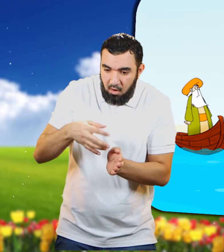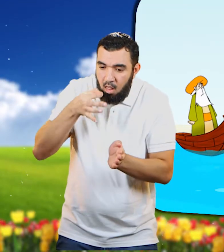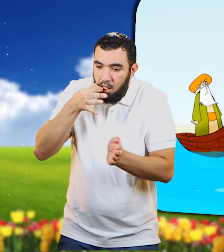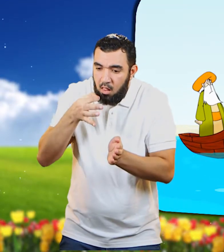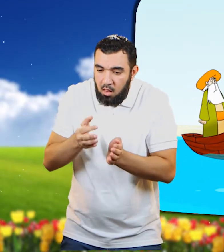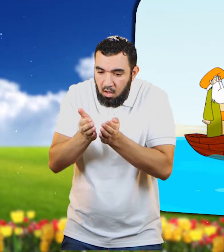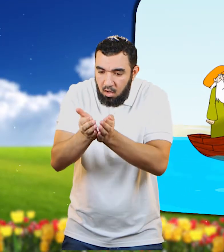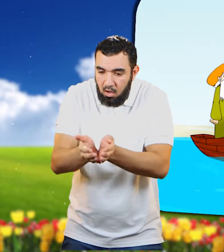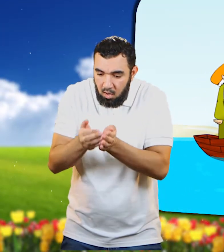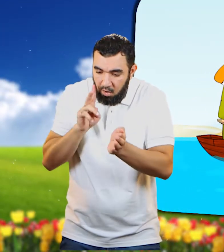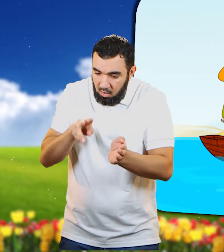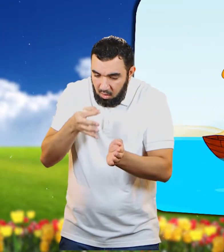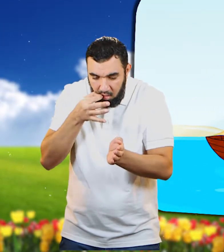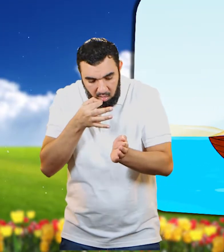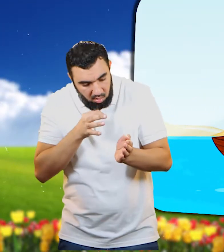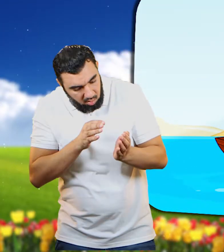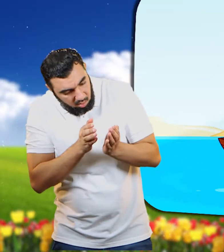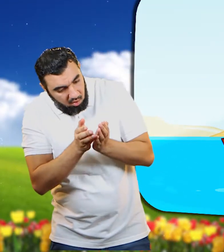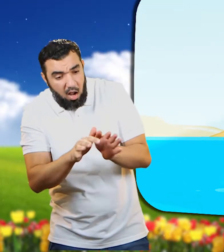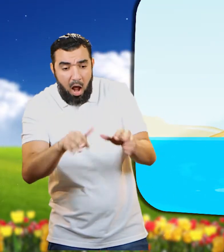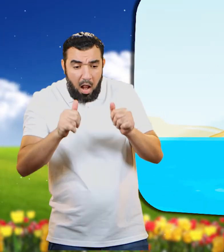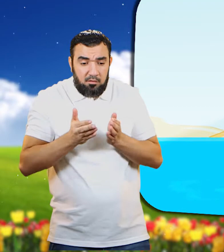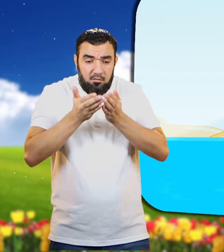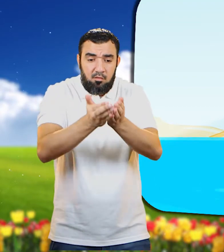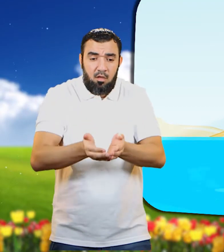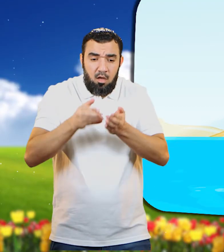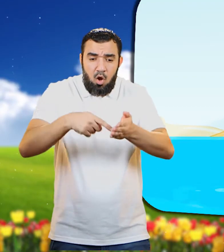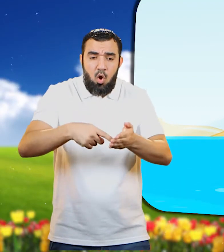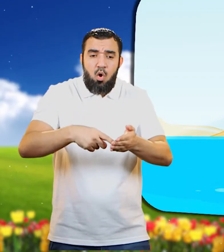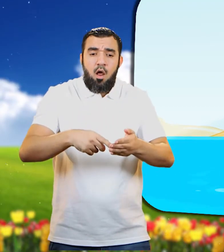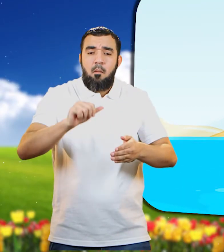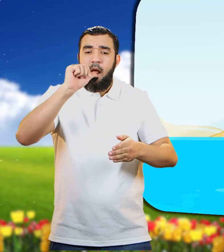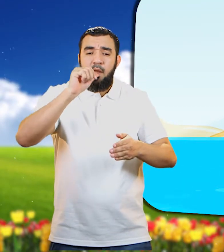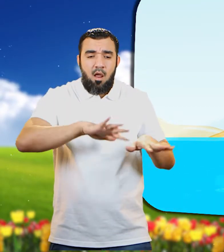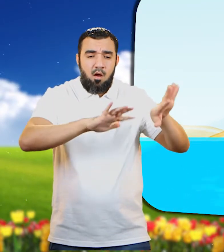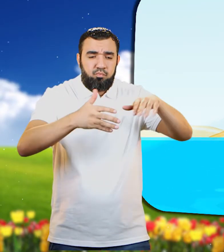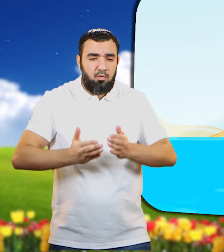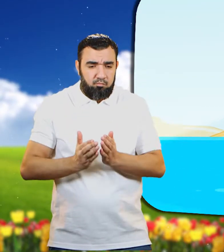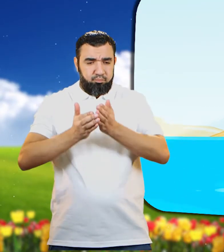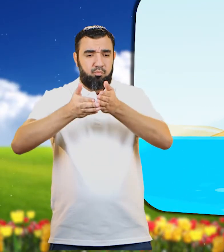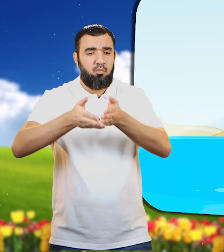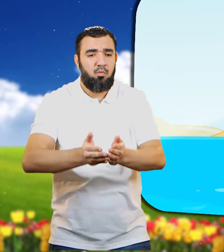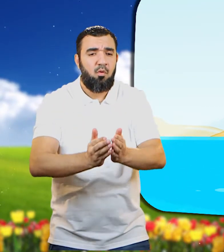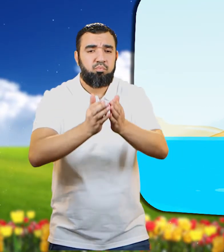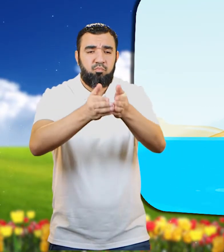وسار القارب بي في النار بدون قائد او احد